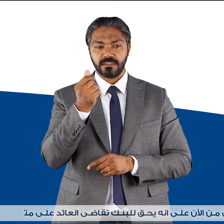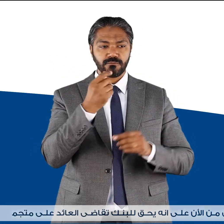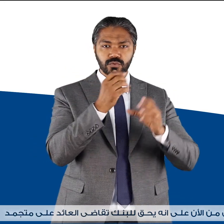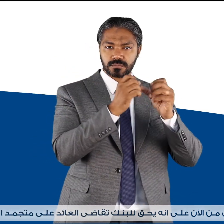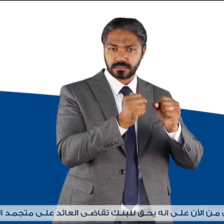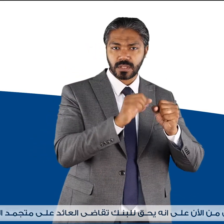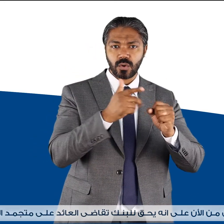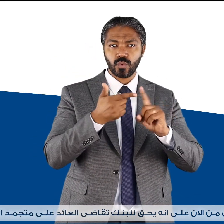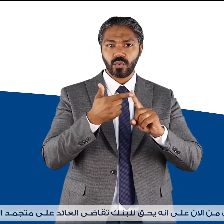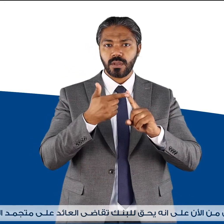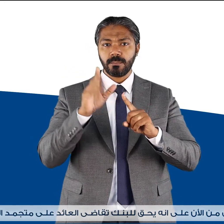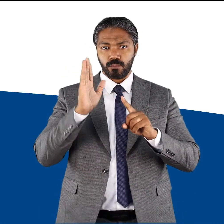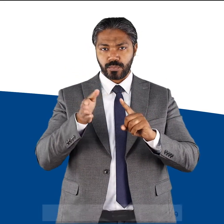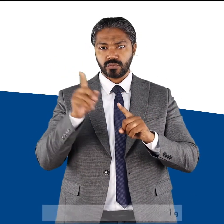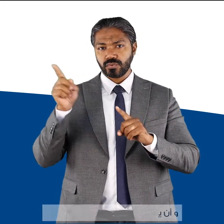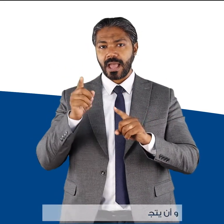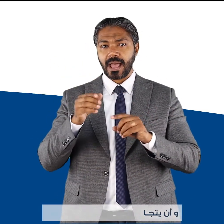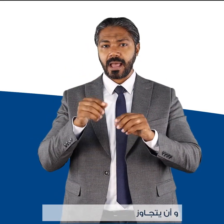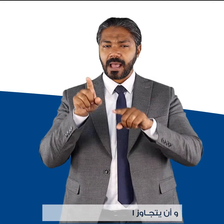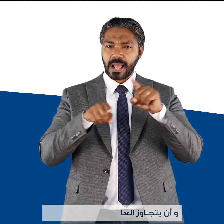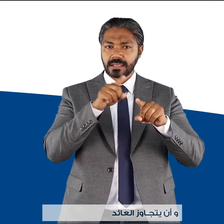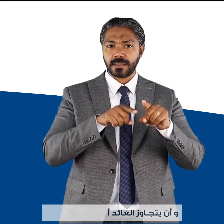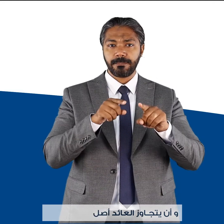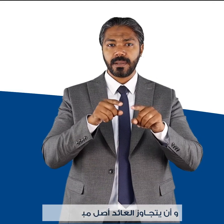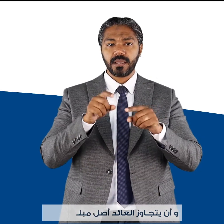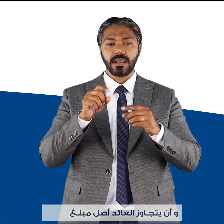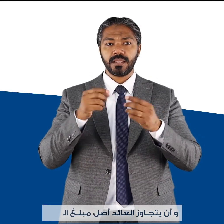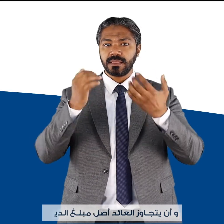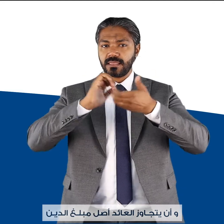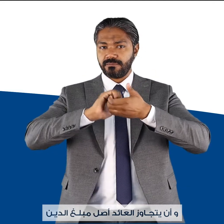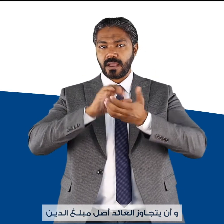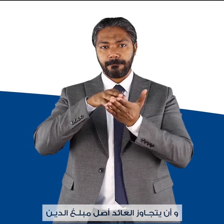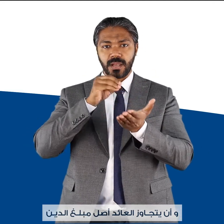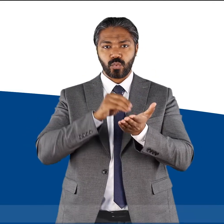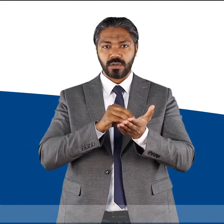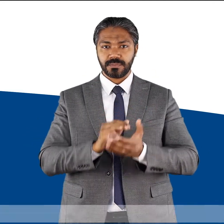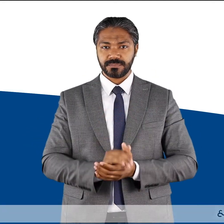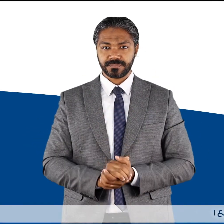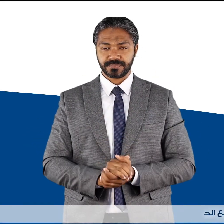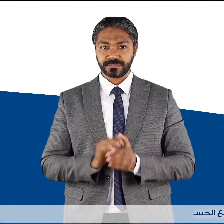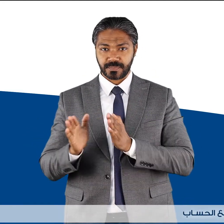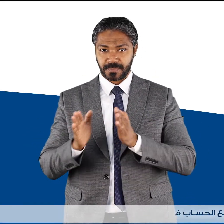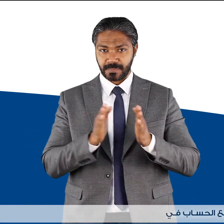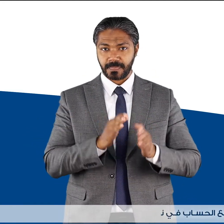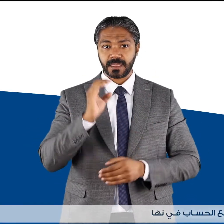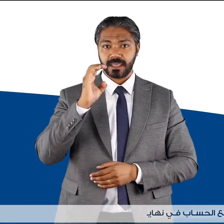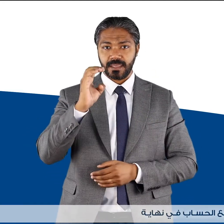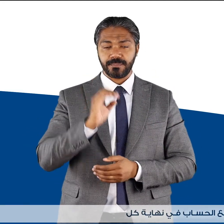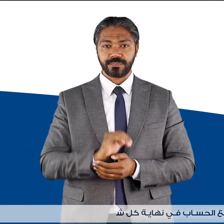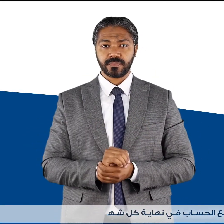متجمد العوائد وأن يتجاوز العائد أصل مبلغ الدائن جيم يقطع الحساب في نهاية